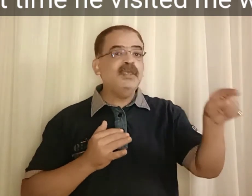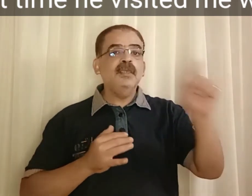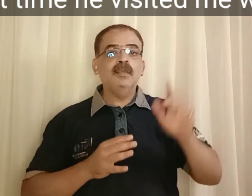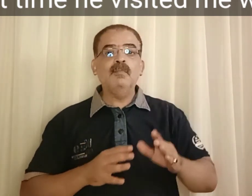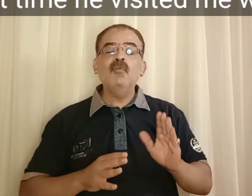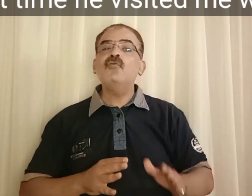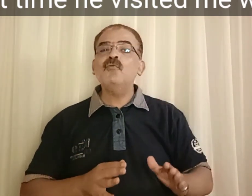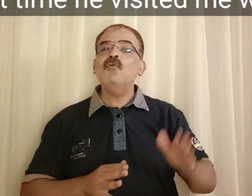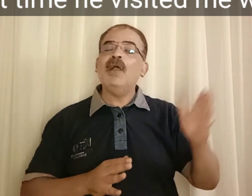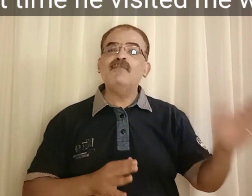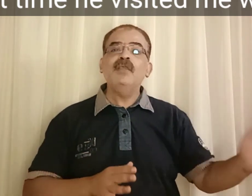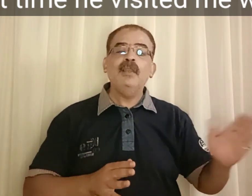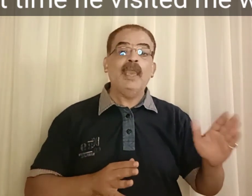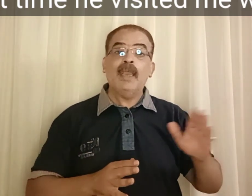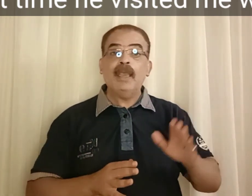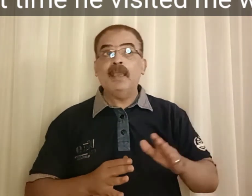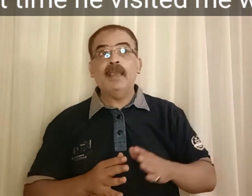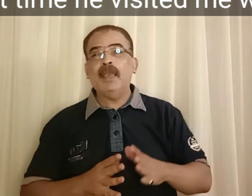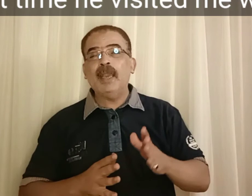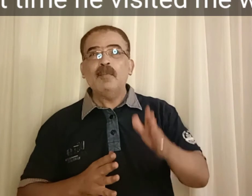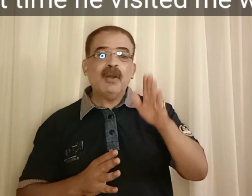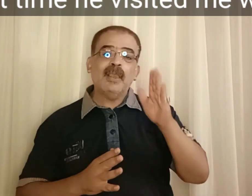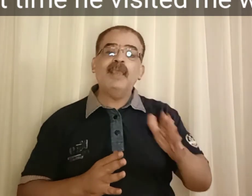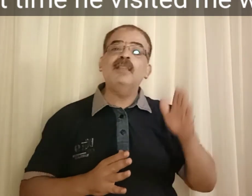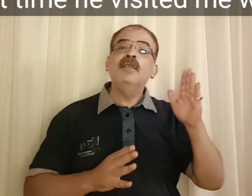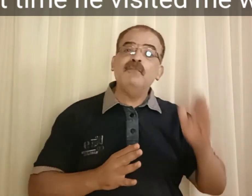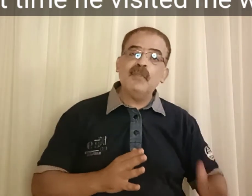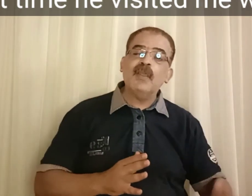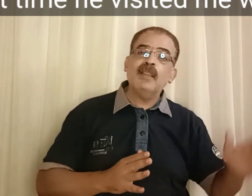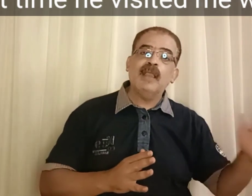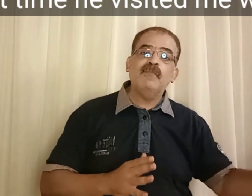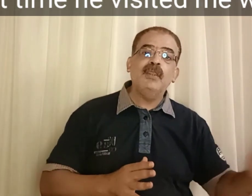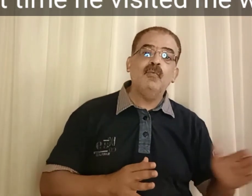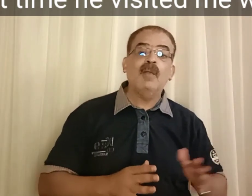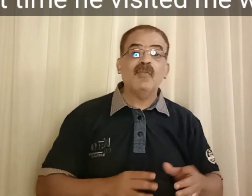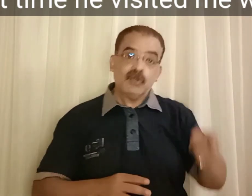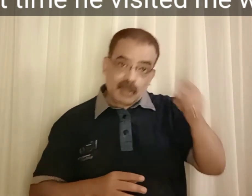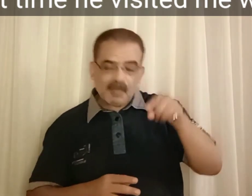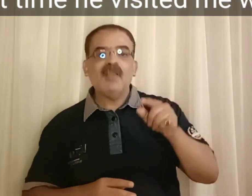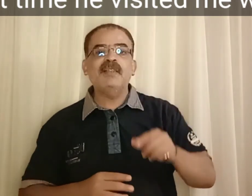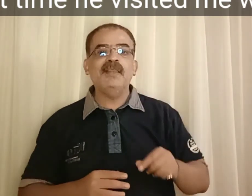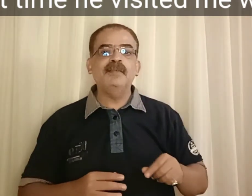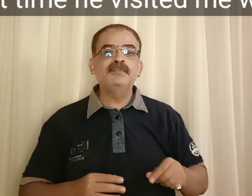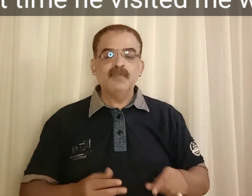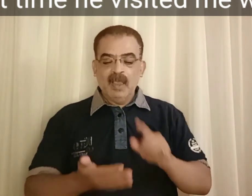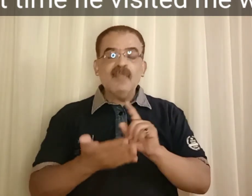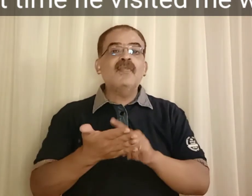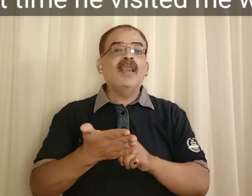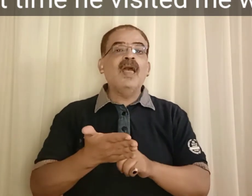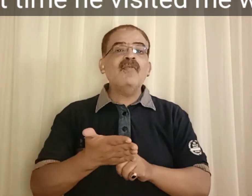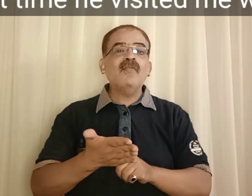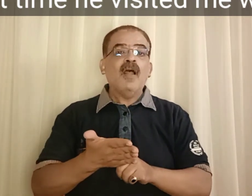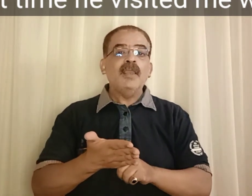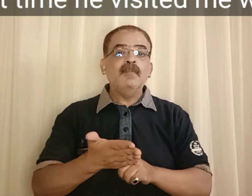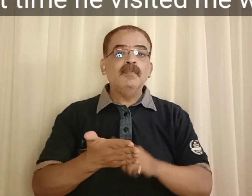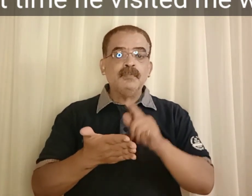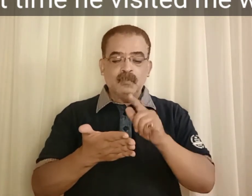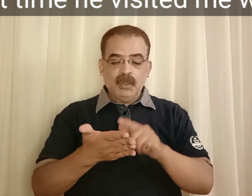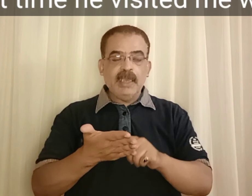منذ آخر مرة كانت في سنة 2015 مثلا تاني the last time he